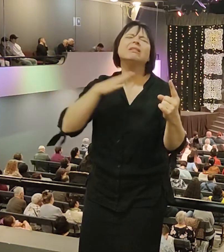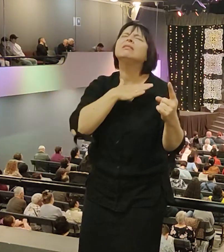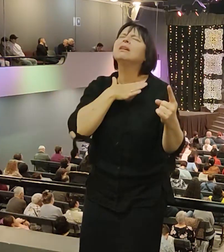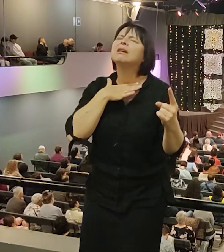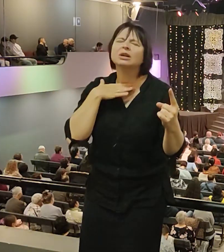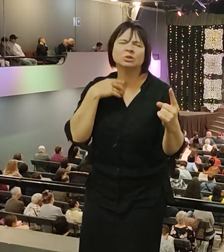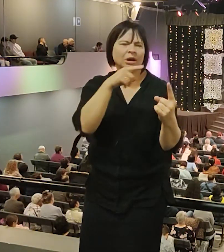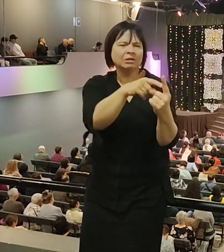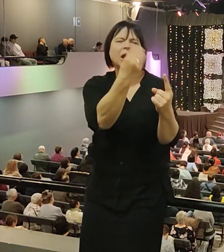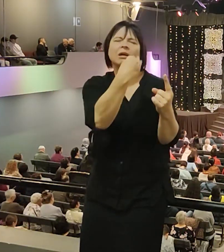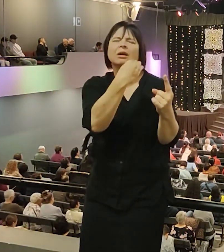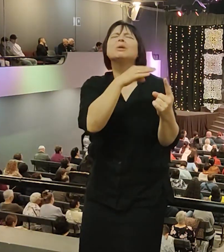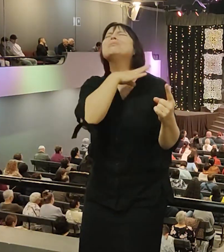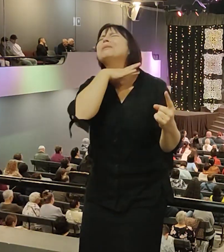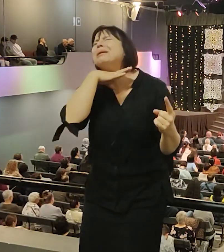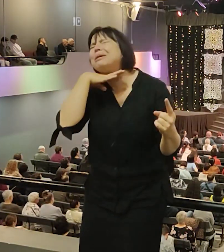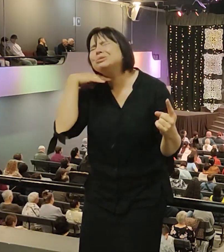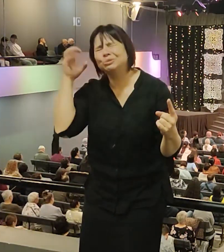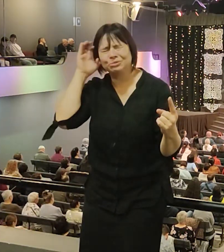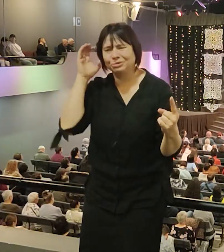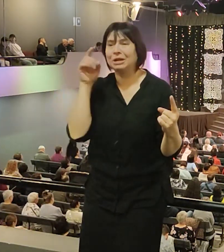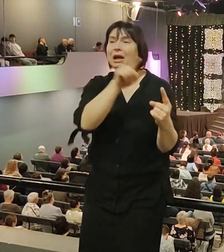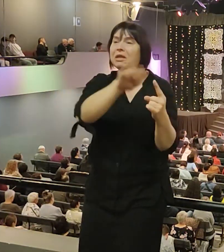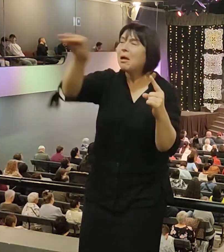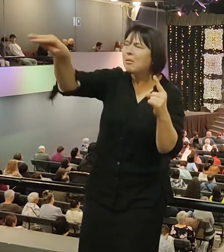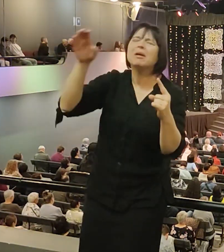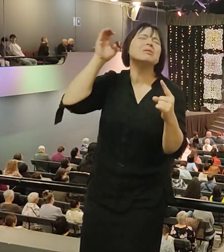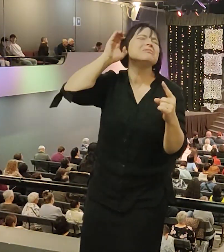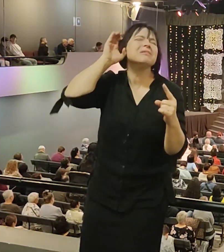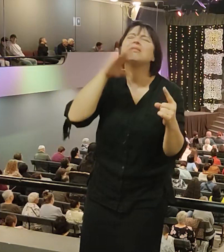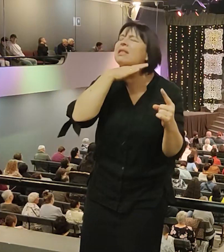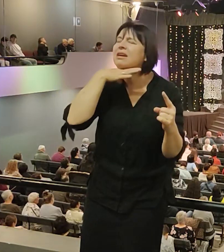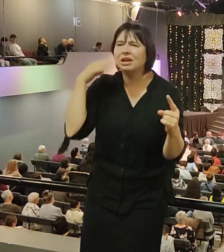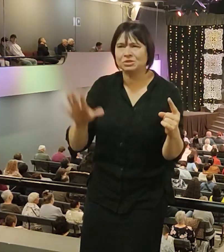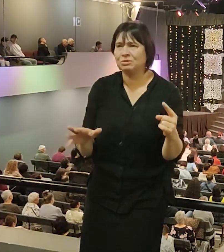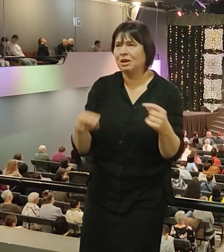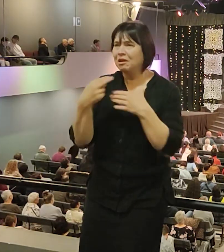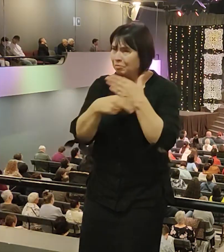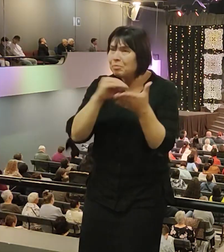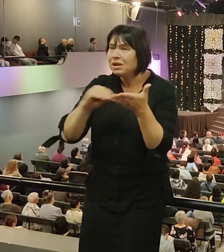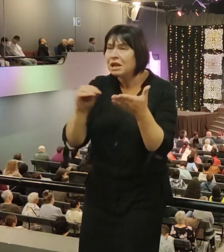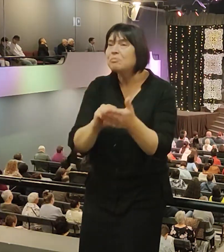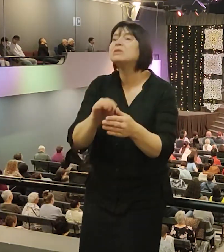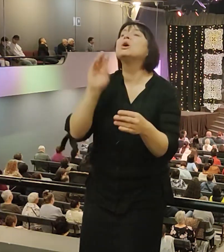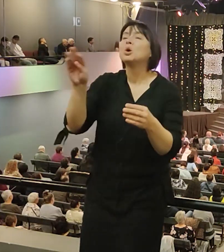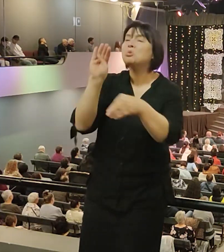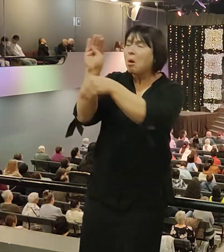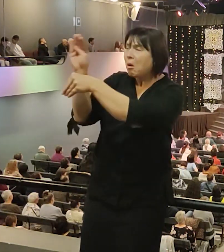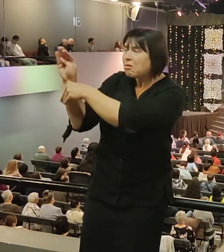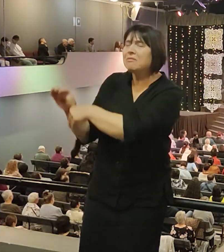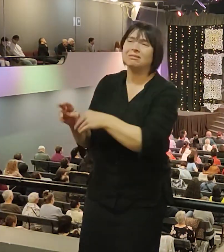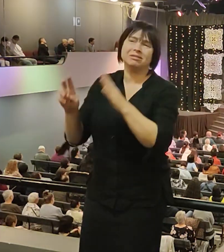Божия не наследуют. Написано, пьяницы, обжоры, клеветники, Царствия Божия не наследуют.